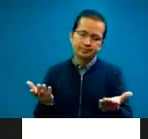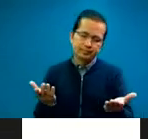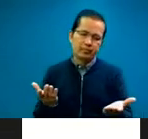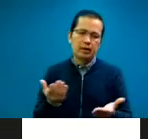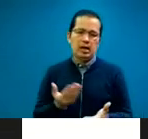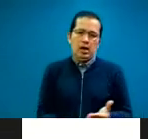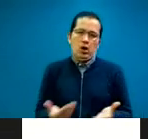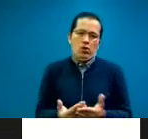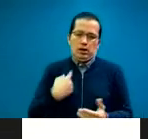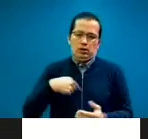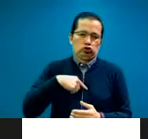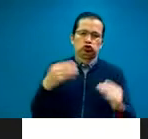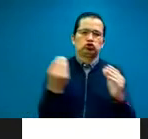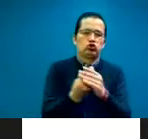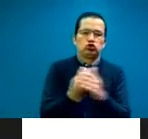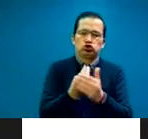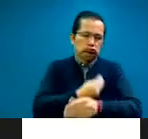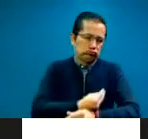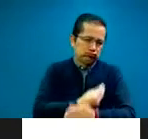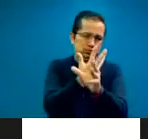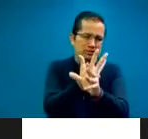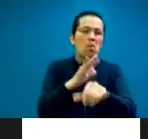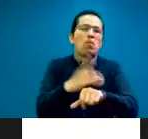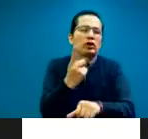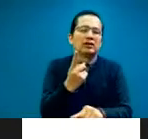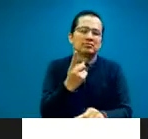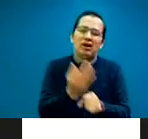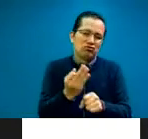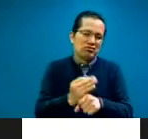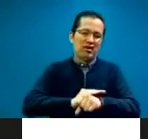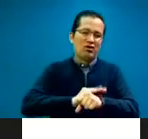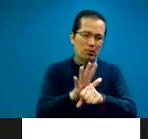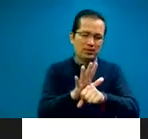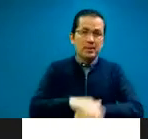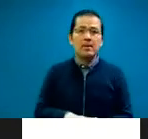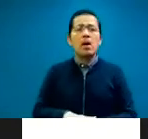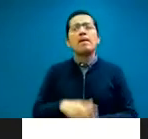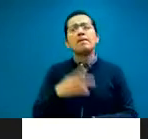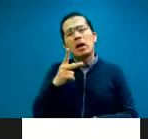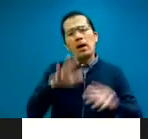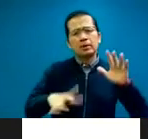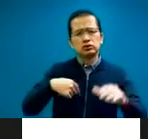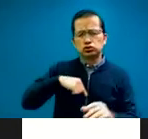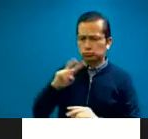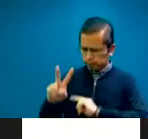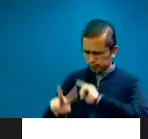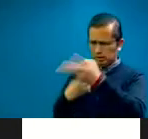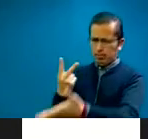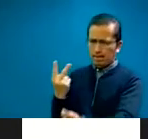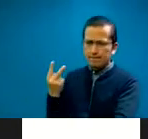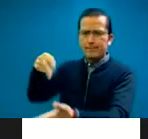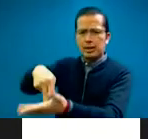o en persona, ya sea en hospitales o durante la convención anual,